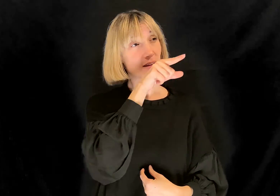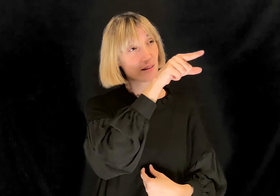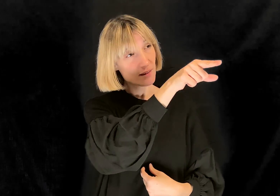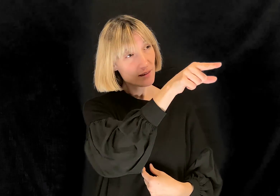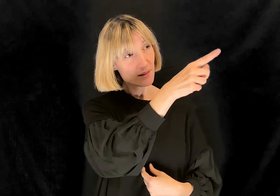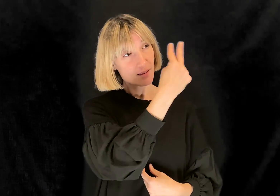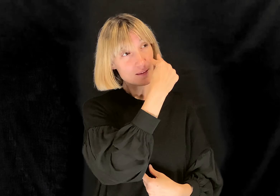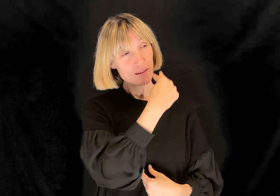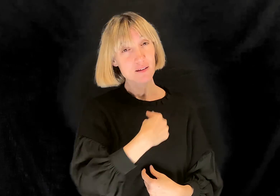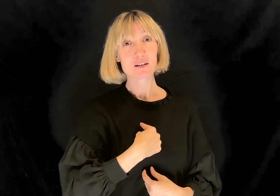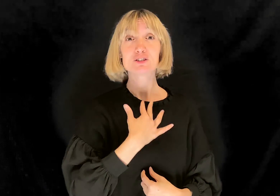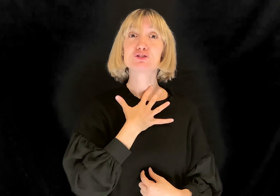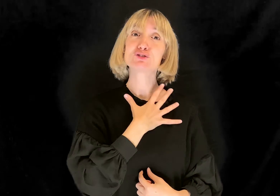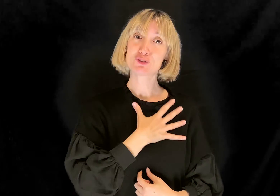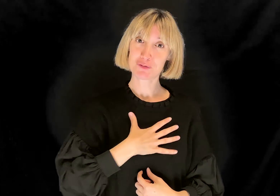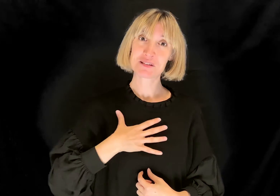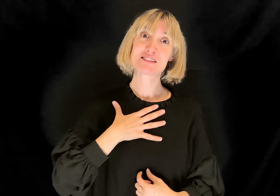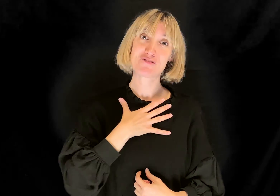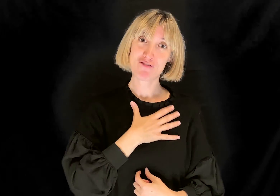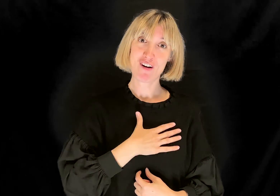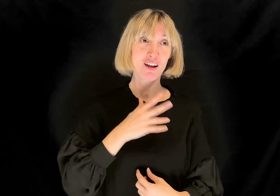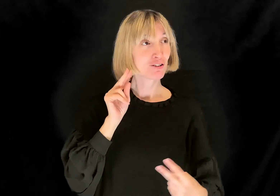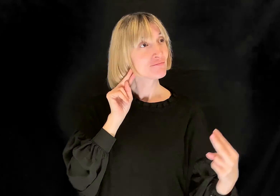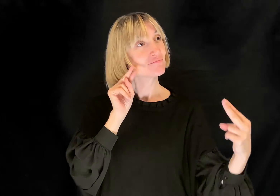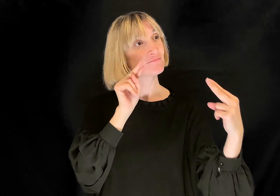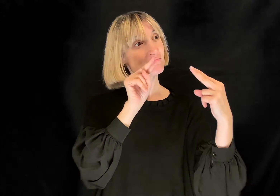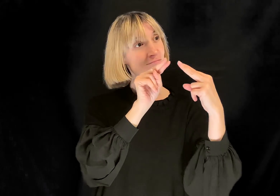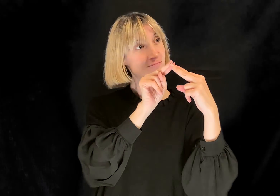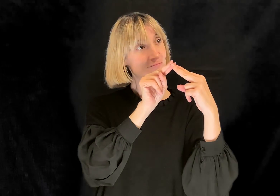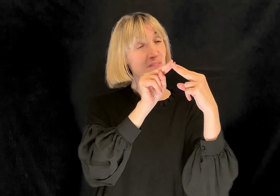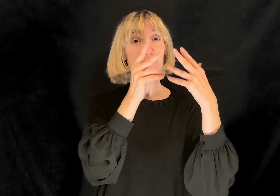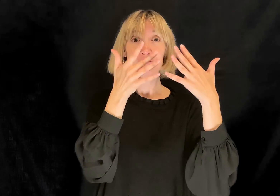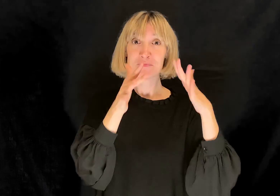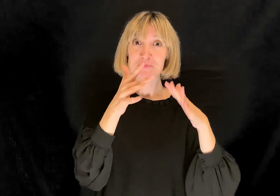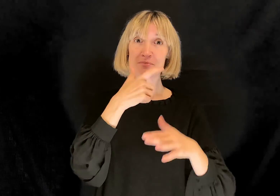era tutto soddisfatto di aver incontrato un uomo tanto sensibile.